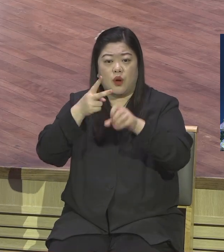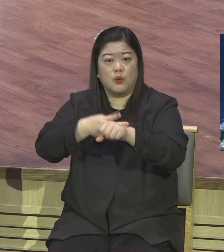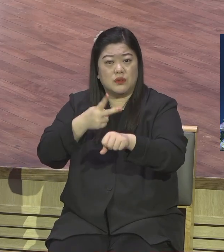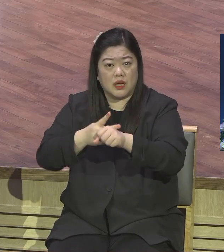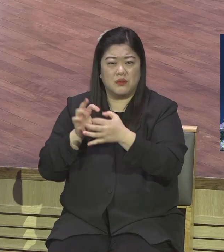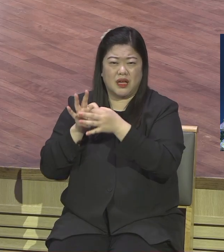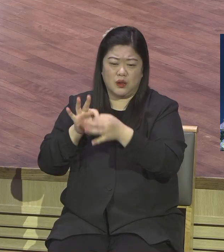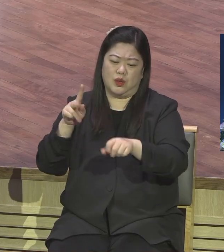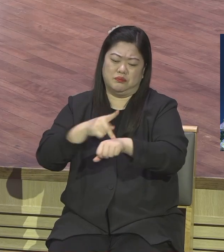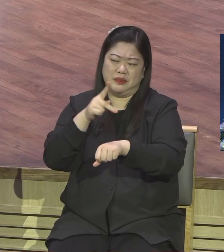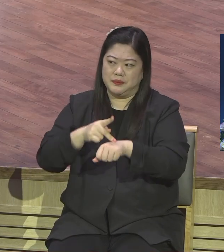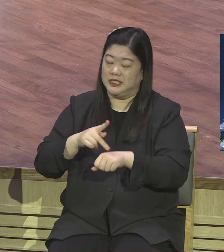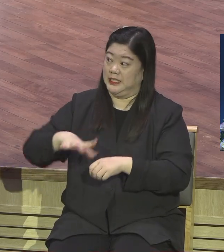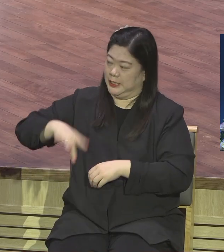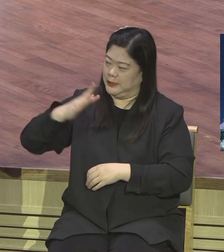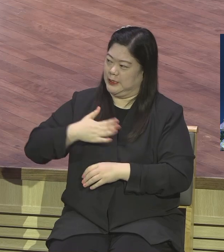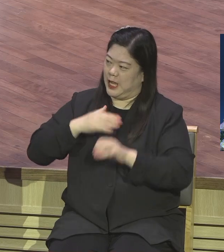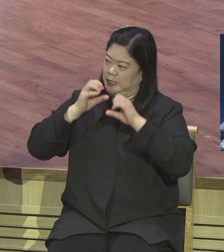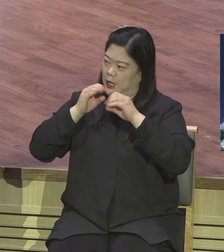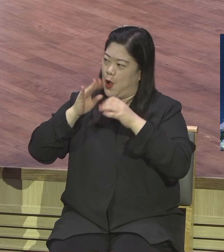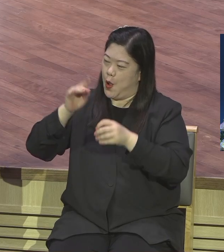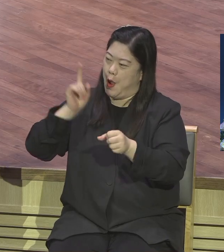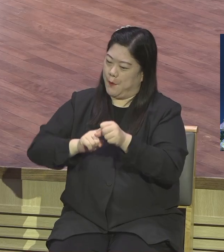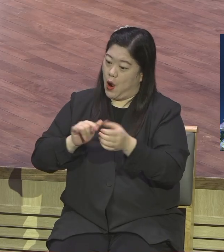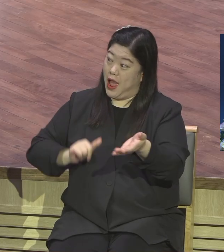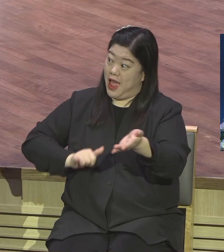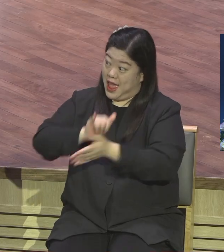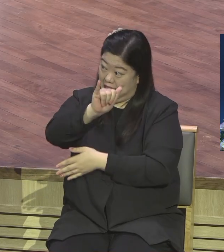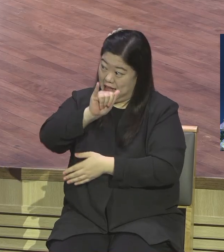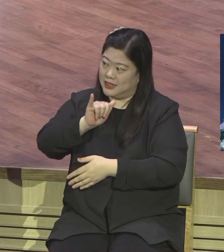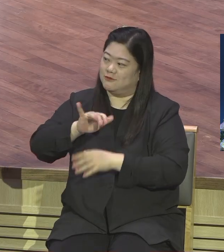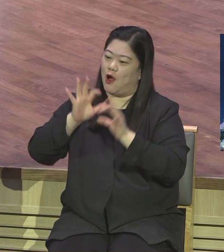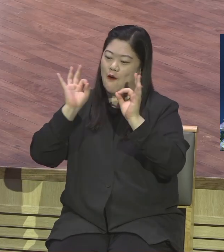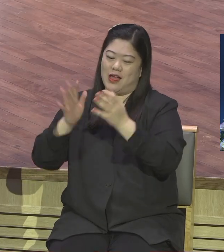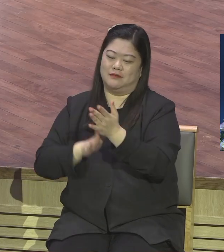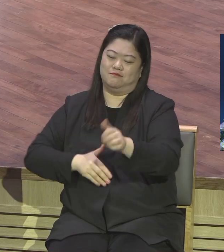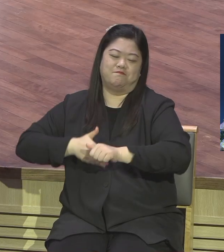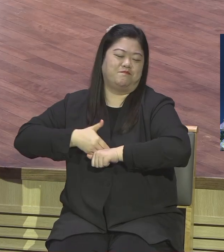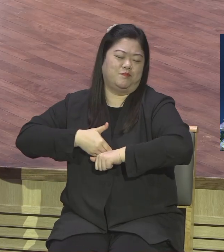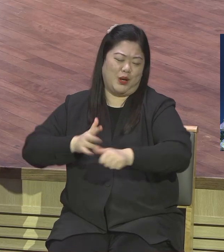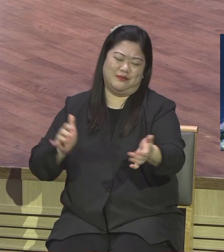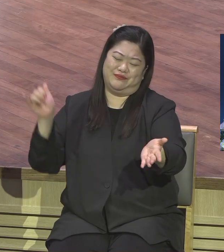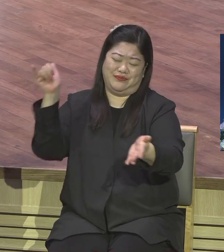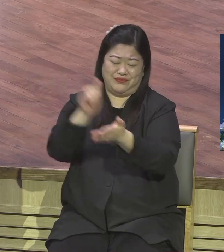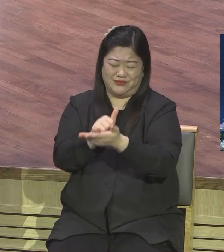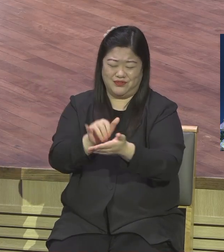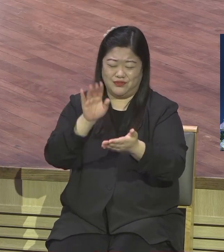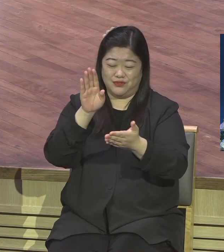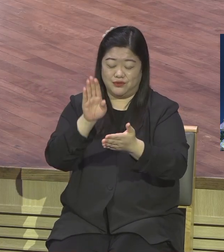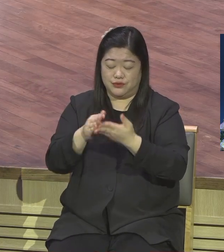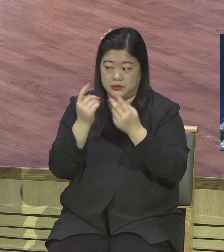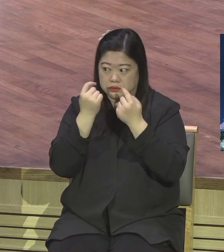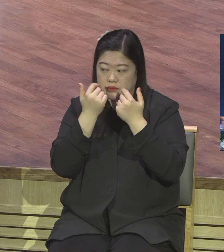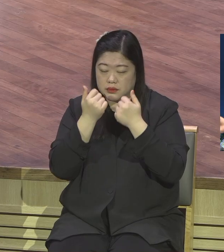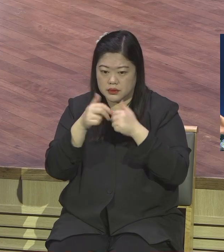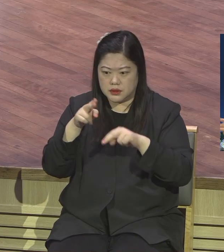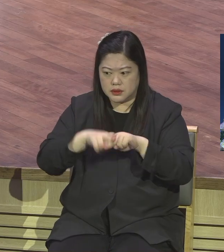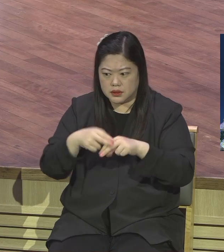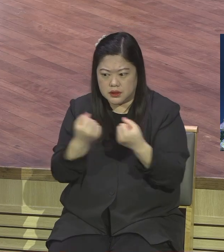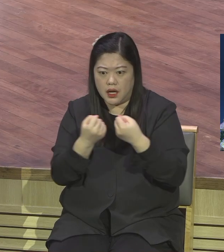성교 안 하고 서로 싸움 여기 한국 하는 그런 식으로 목사끼리 싸우는 고지들 그대로 가서 하는 거예요.